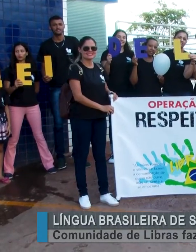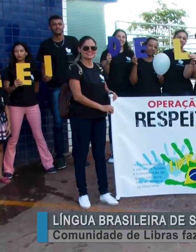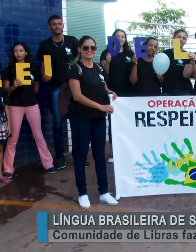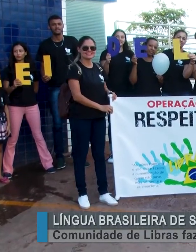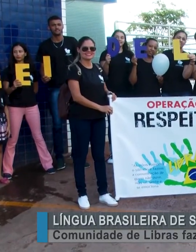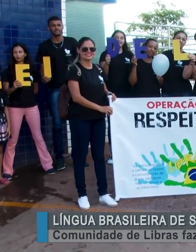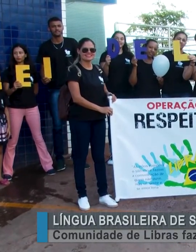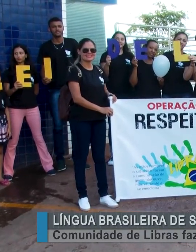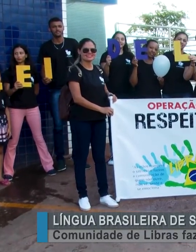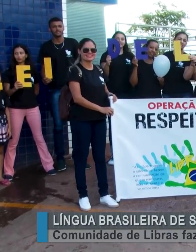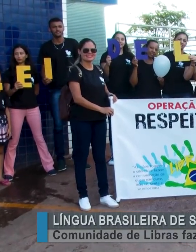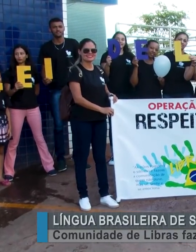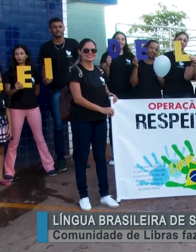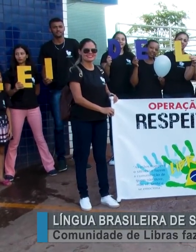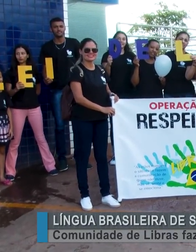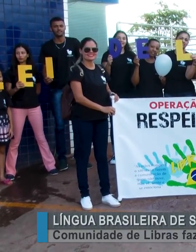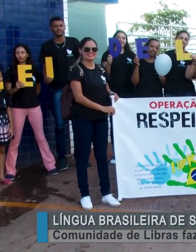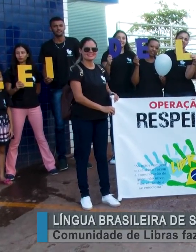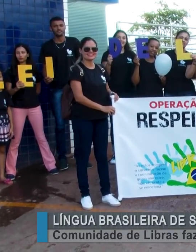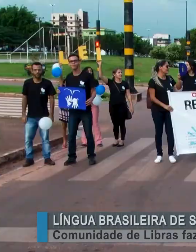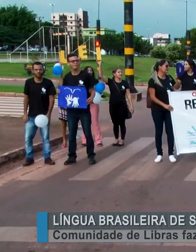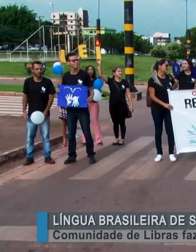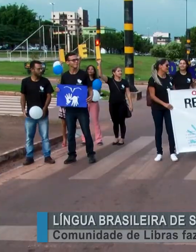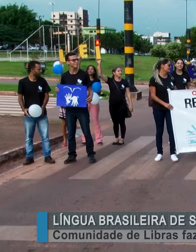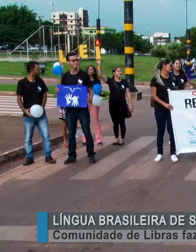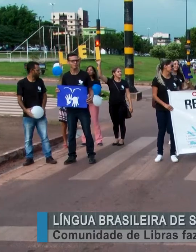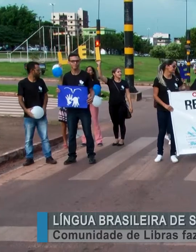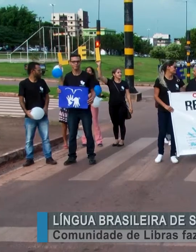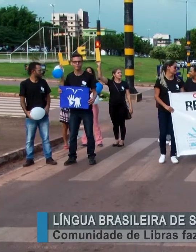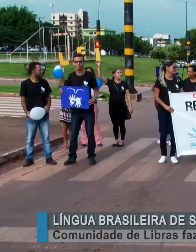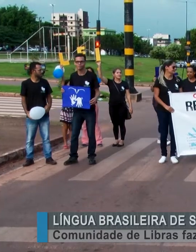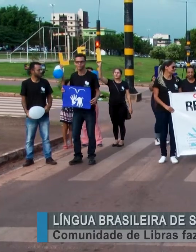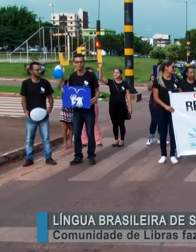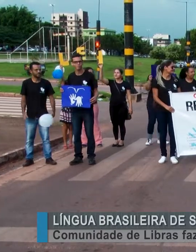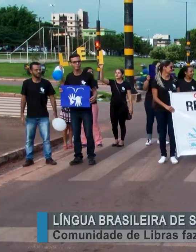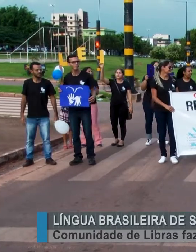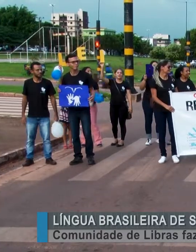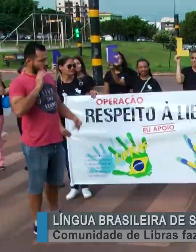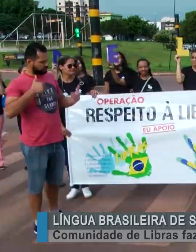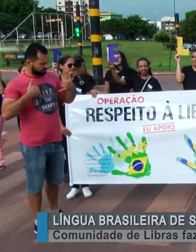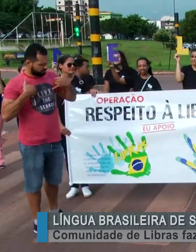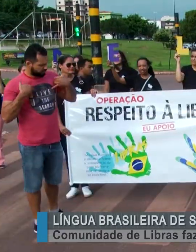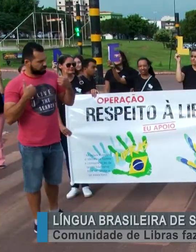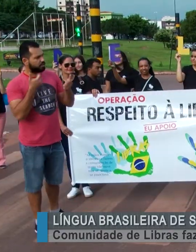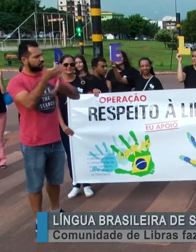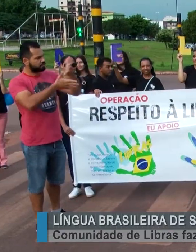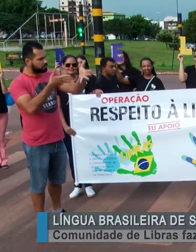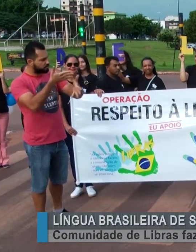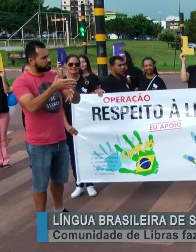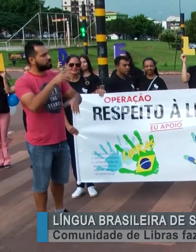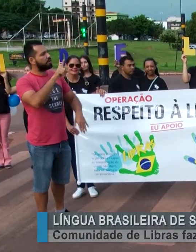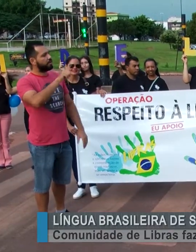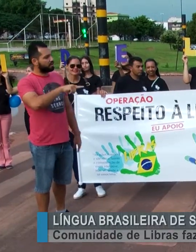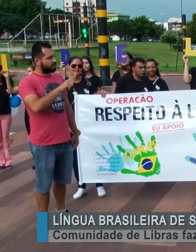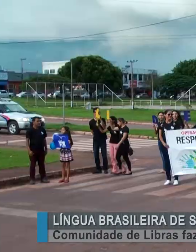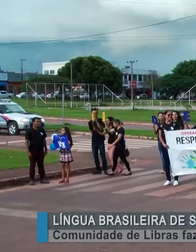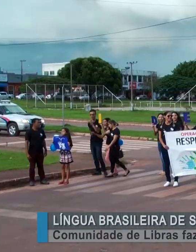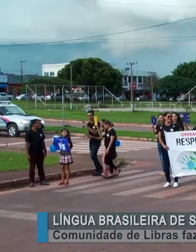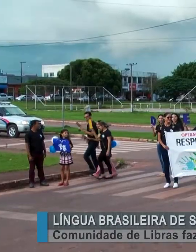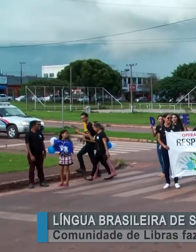comunidade de Libras da cidade de Rolim de Moura fez um pit stop no centro da cidade para conscientizar a população da importância da